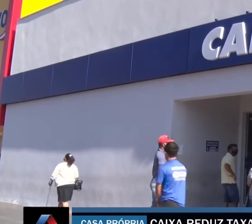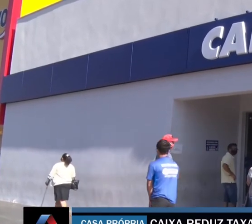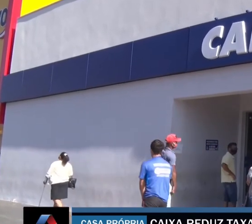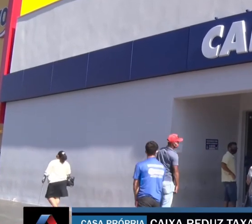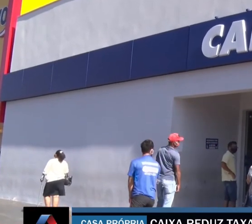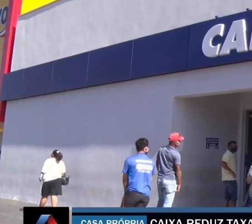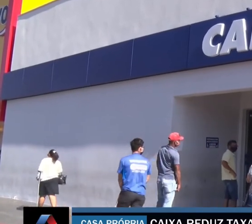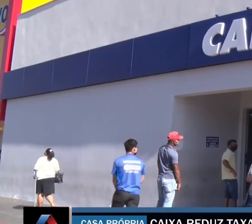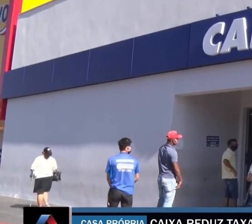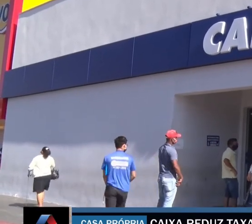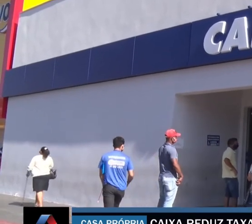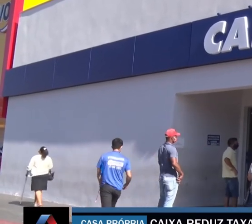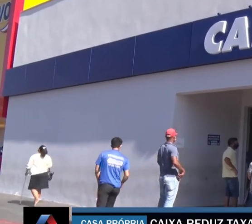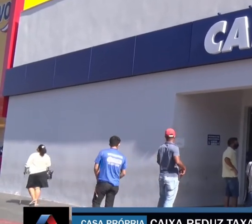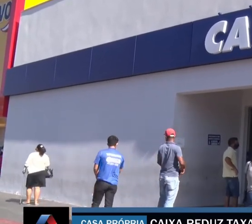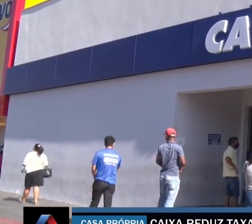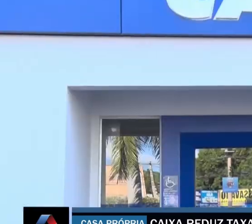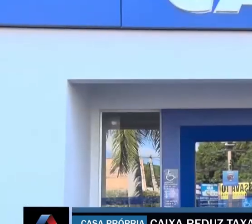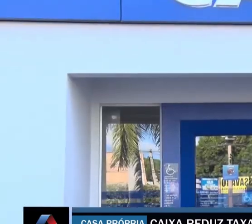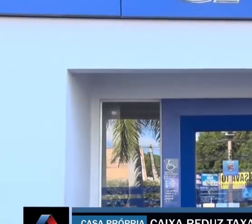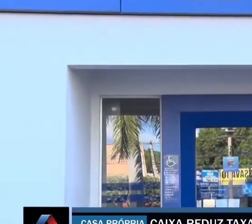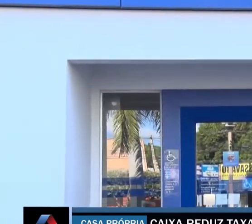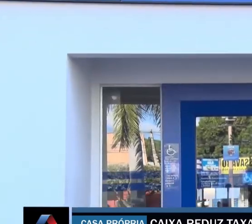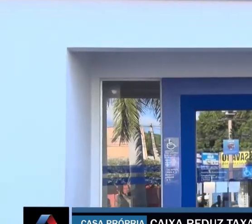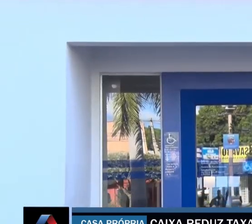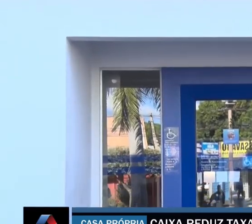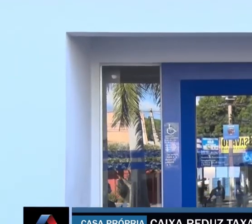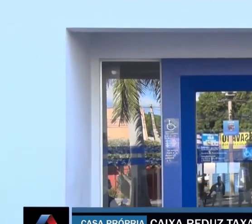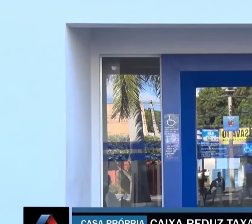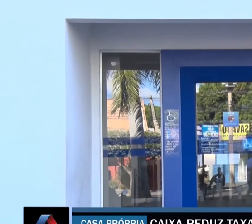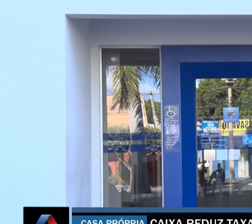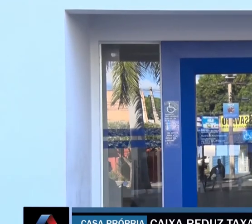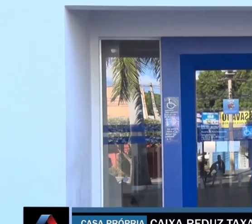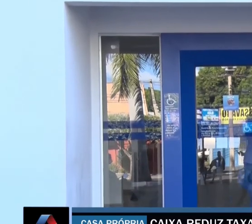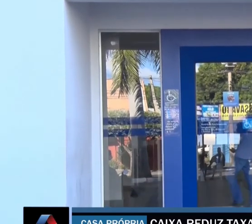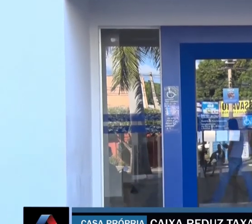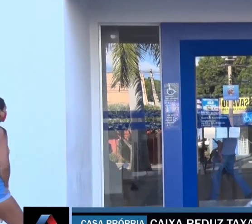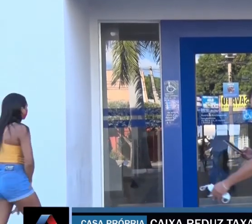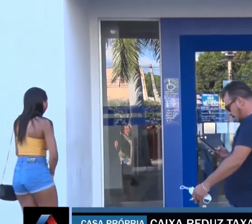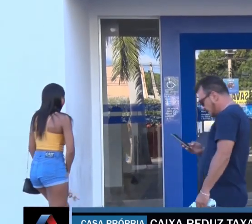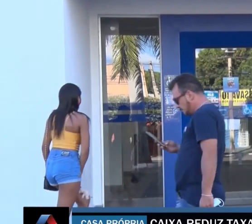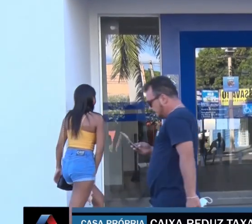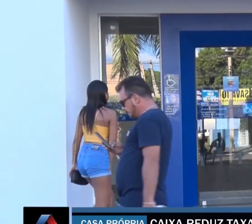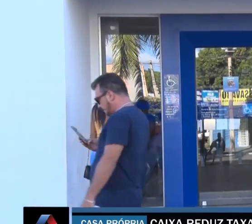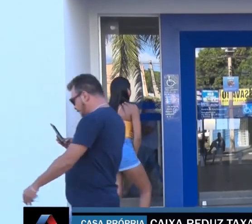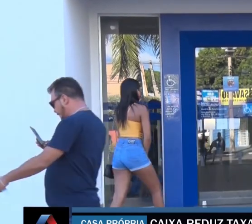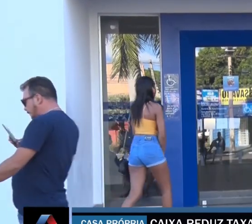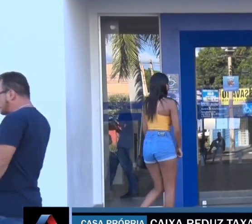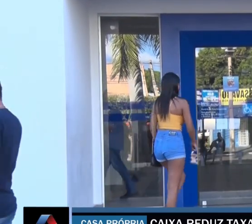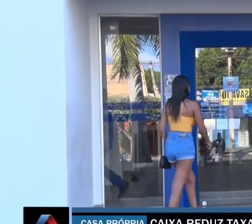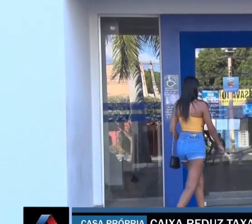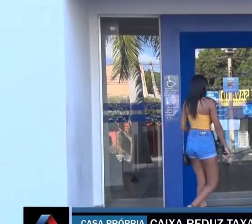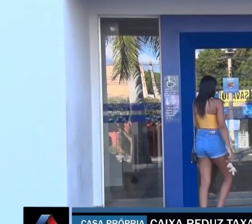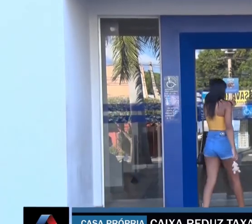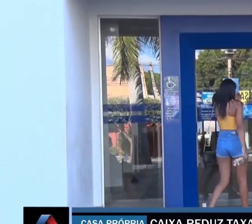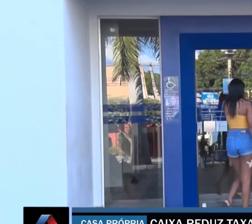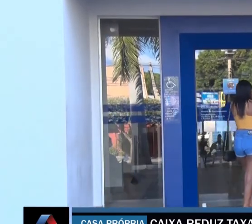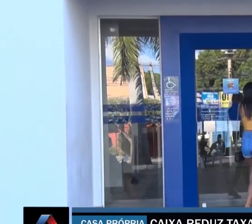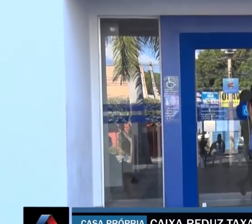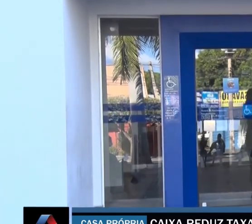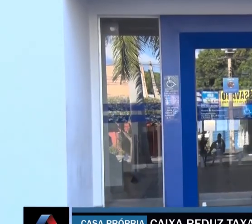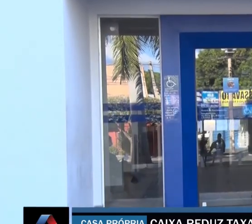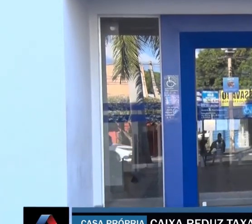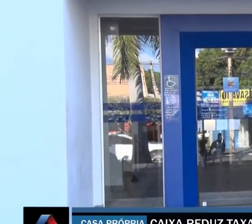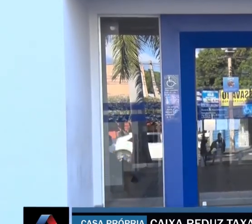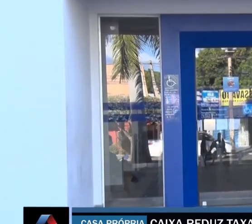mais um ponto percentual ainda nesta semana, segundo projeções de mercado. A Selic é a taxa que guia as demais,